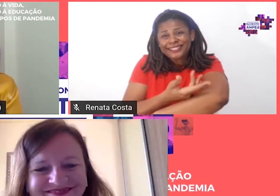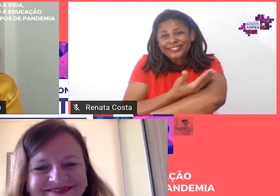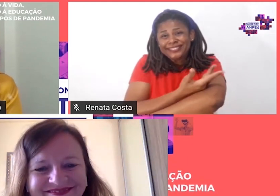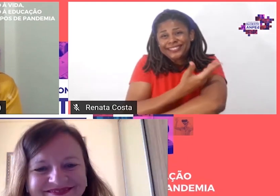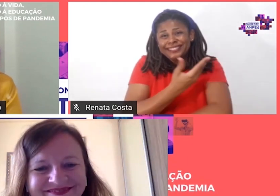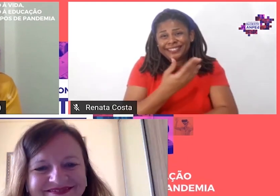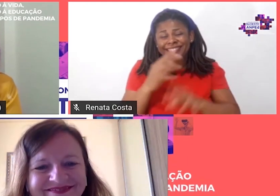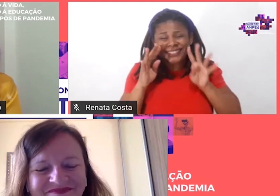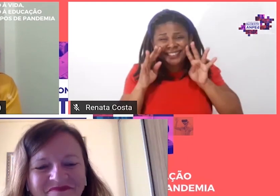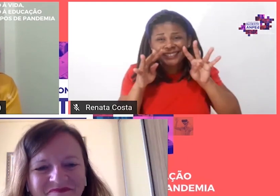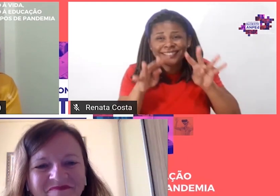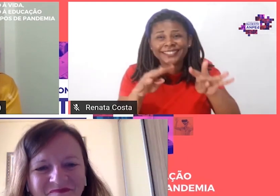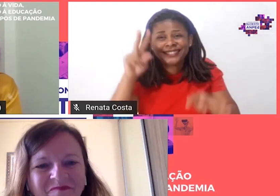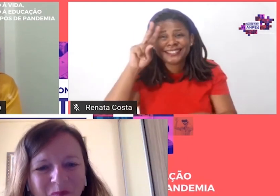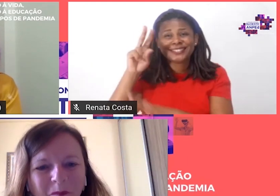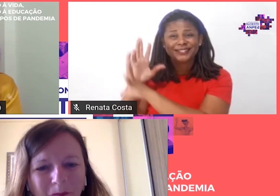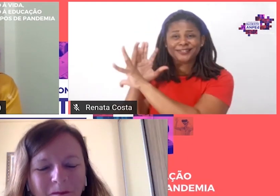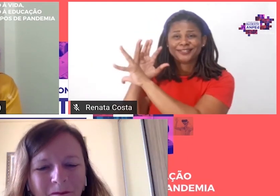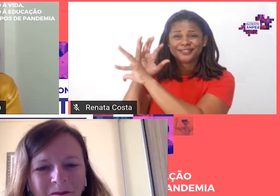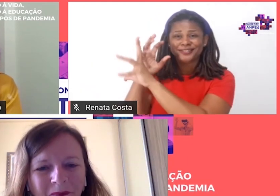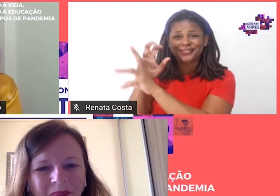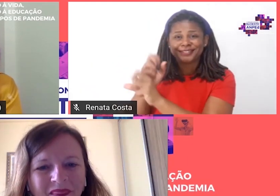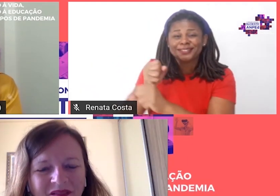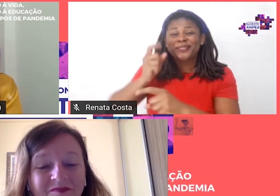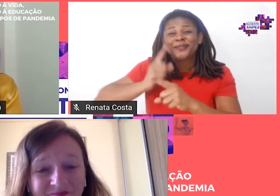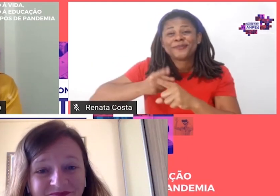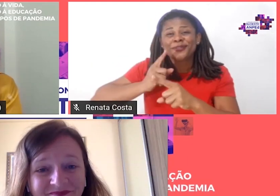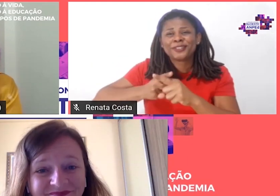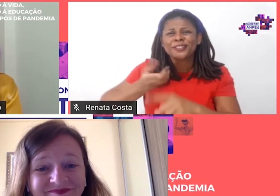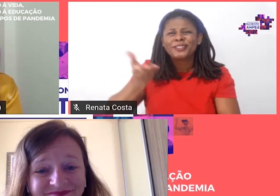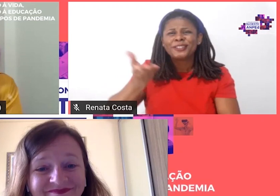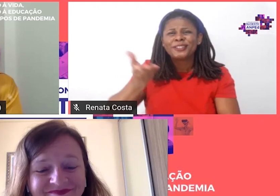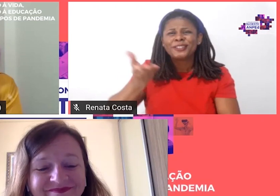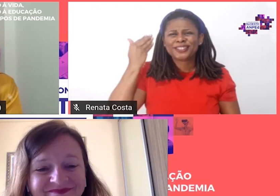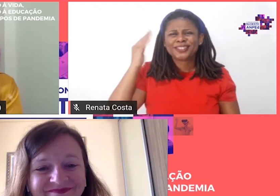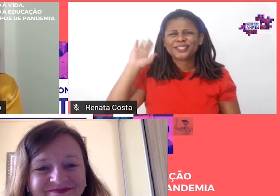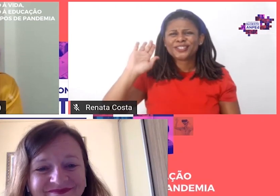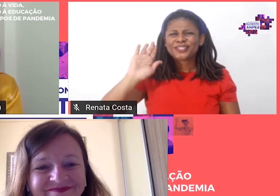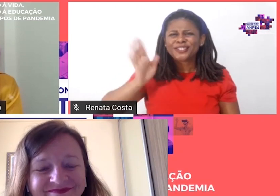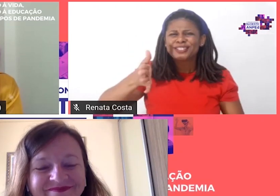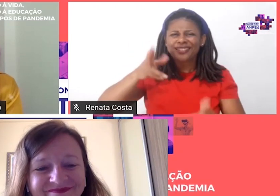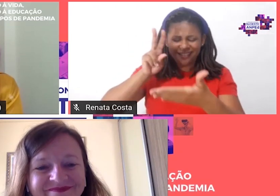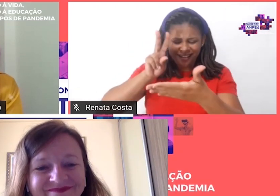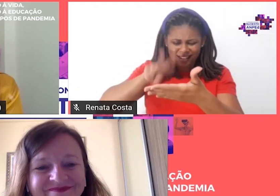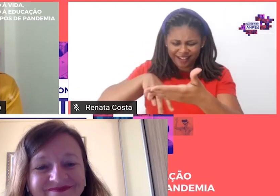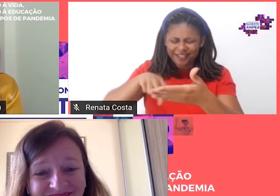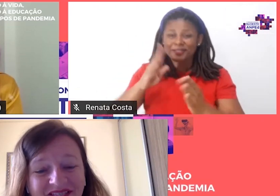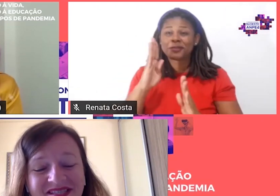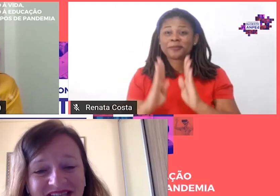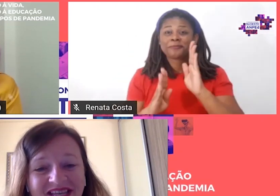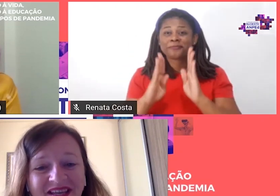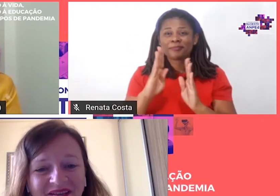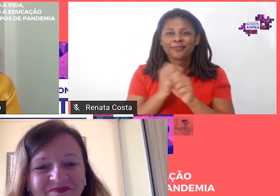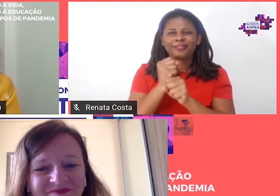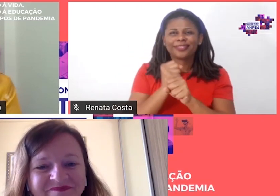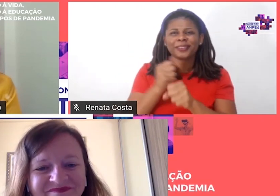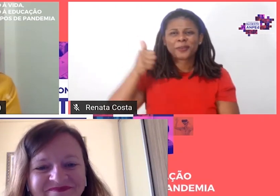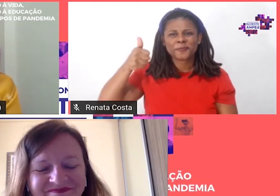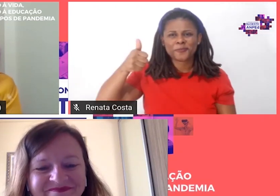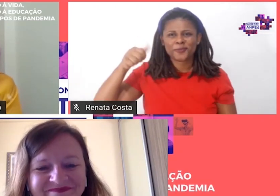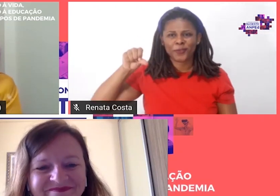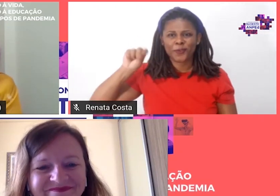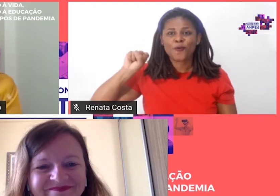história porque eu já li mais para a década, final da década de 80, início da década